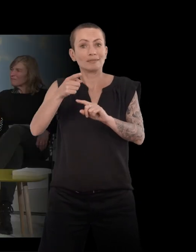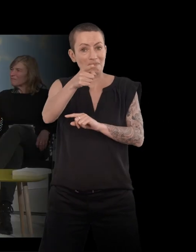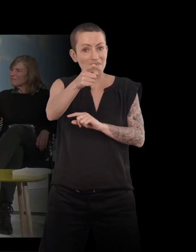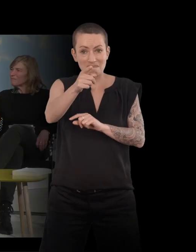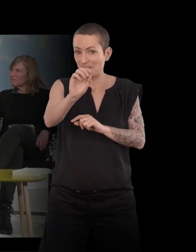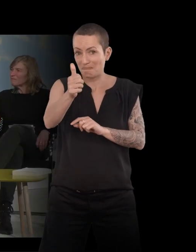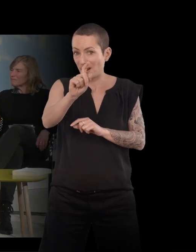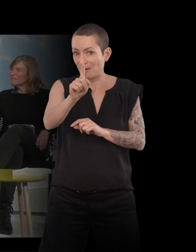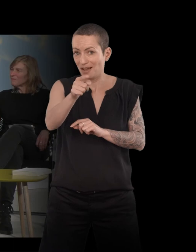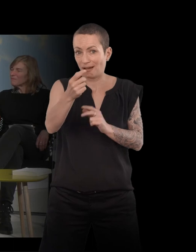photo déplacée.